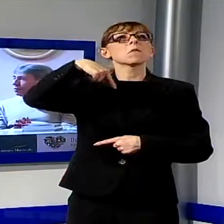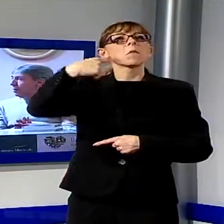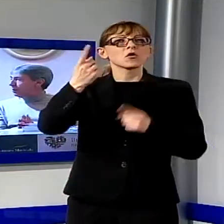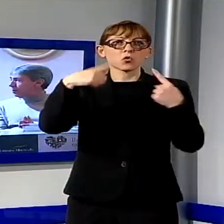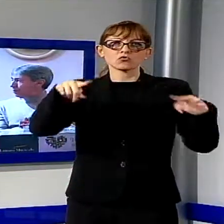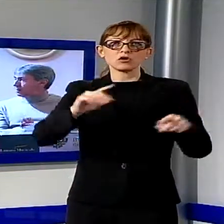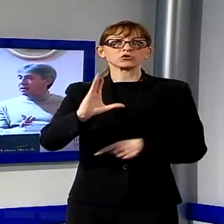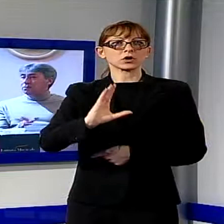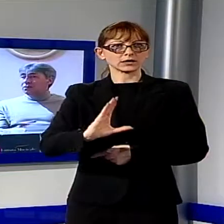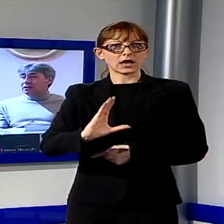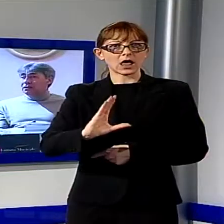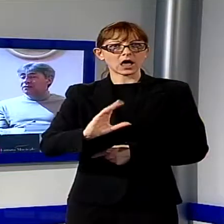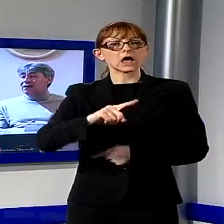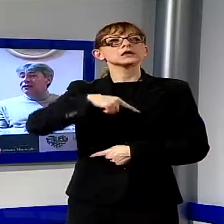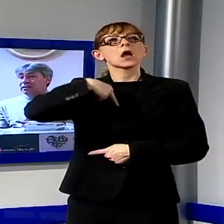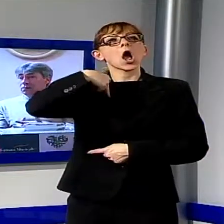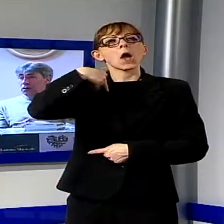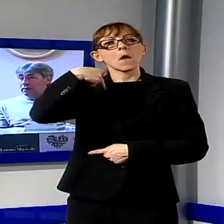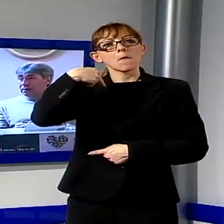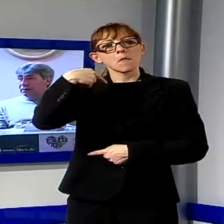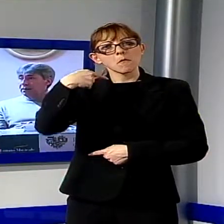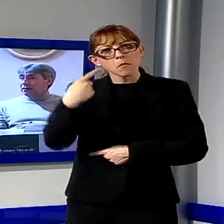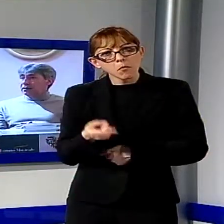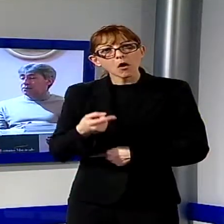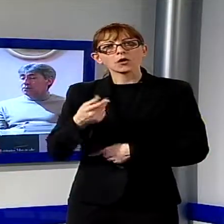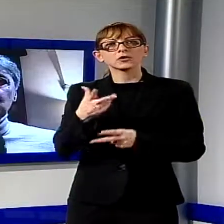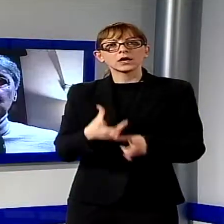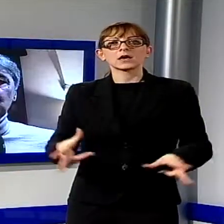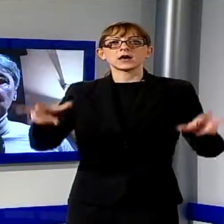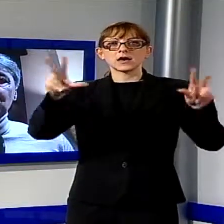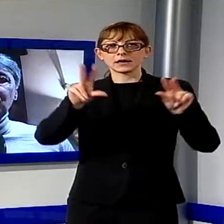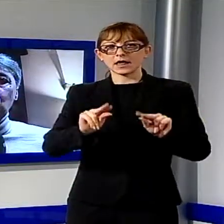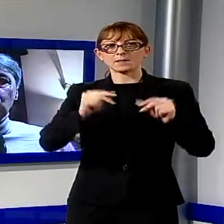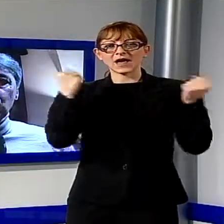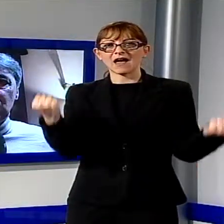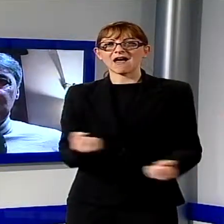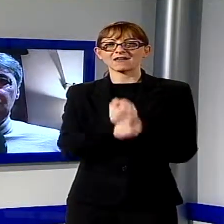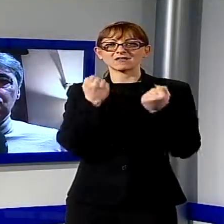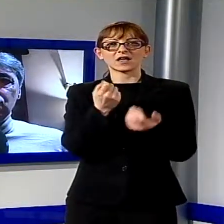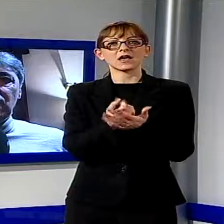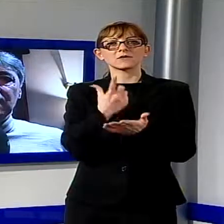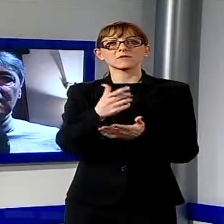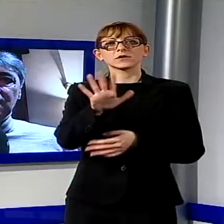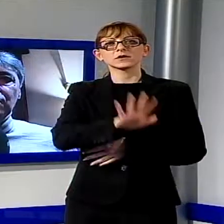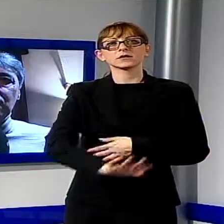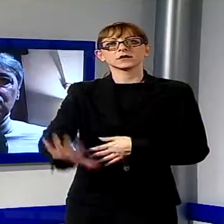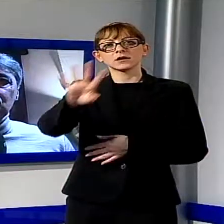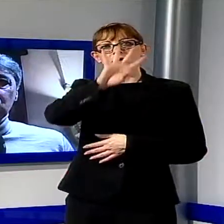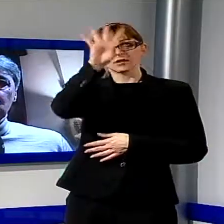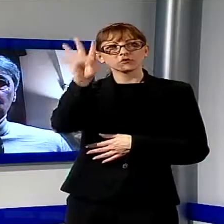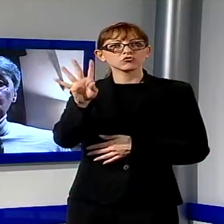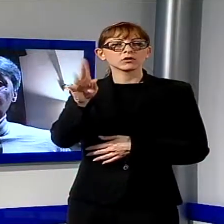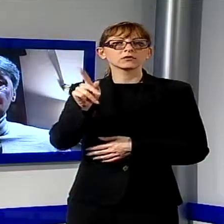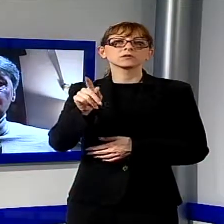Weber e poi avremo anche la replica diciamo così di un'iniziativa molto importante a livello regionale che è stata quella la